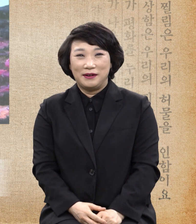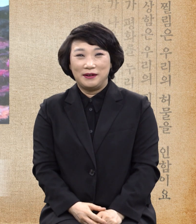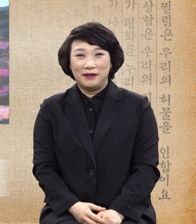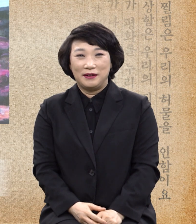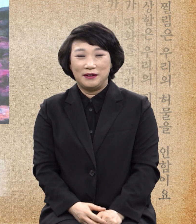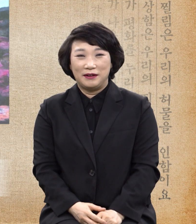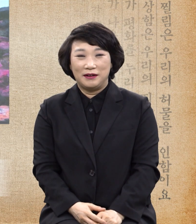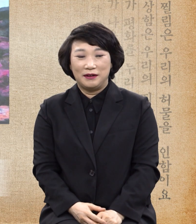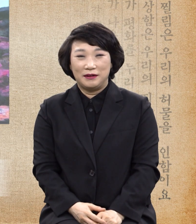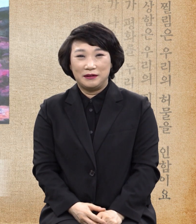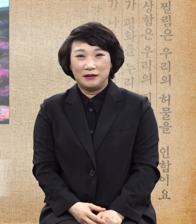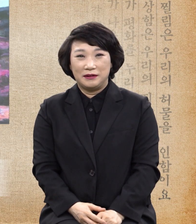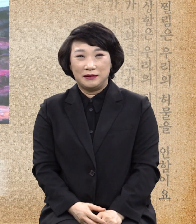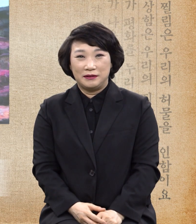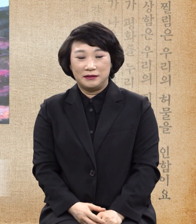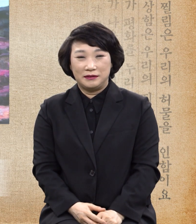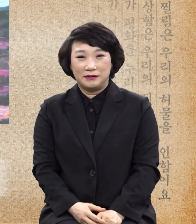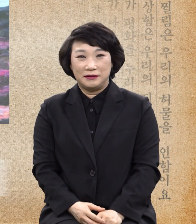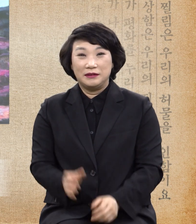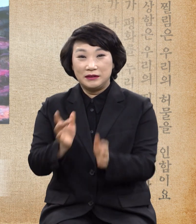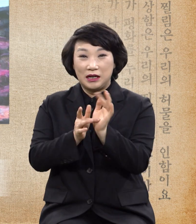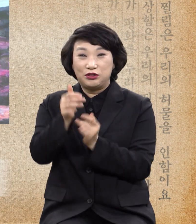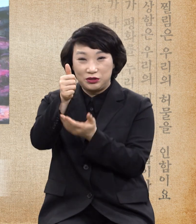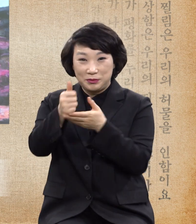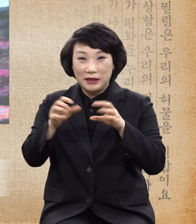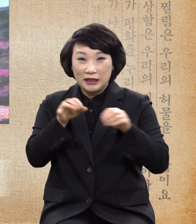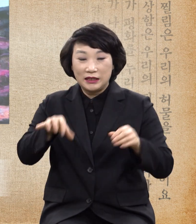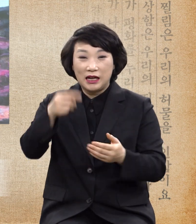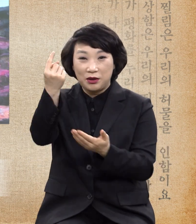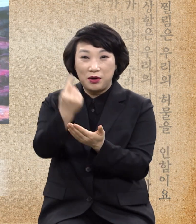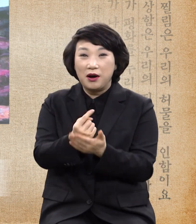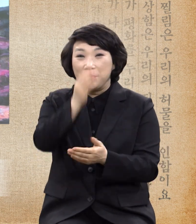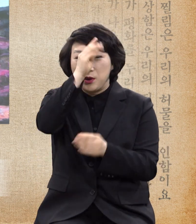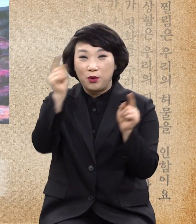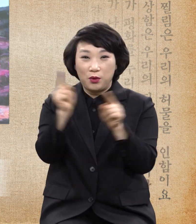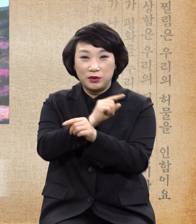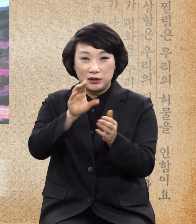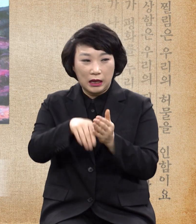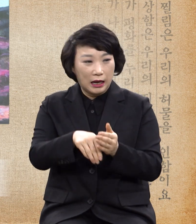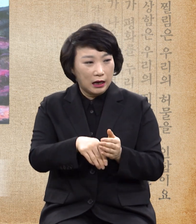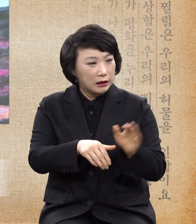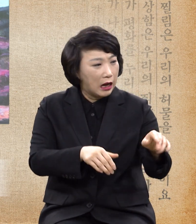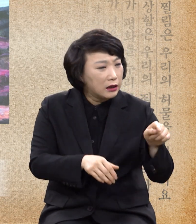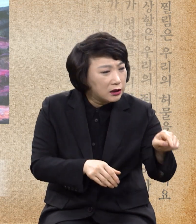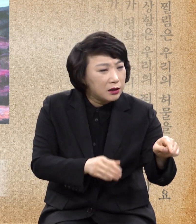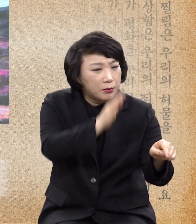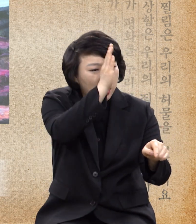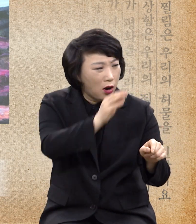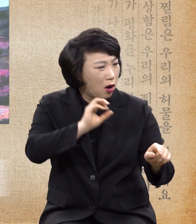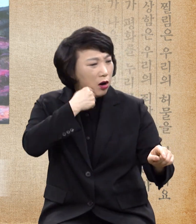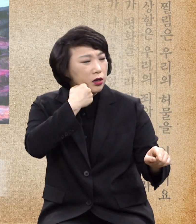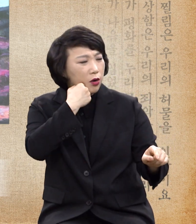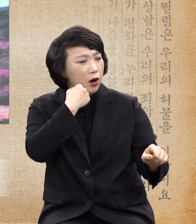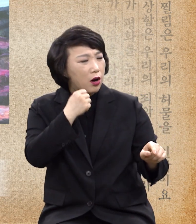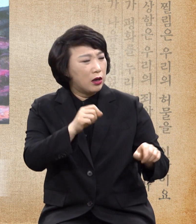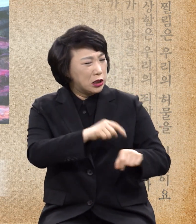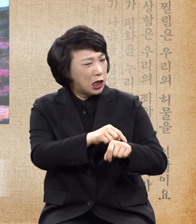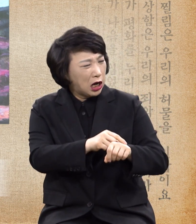보세요 예수님이 땅에 오셔서 병 고칠 때 이 병은 어려운데요 시간이 좀 날짜가